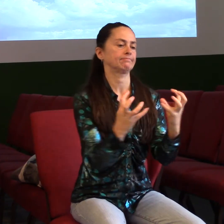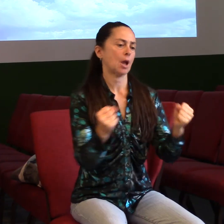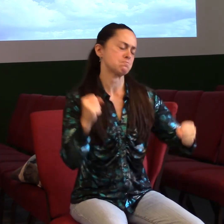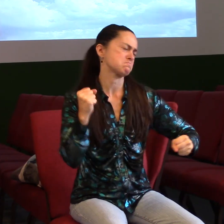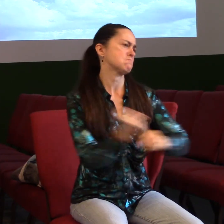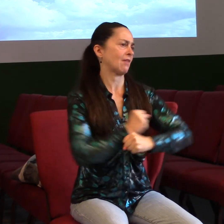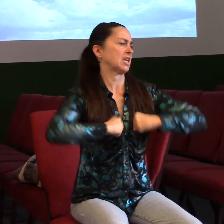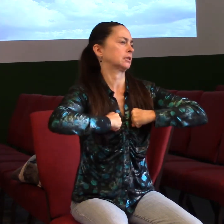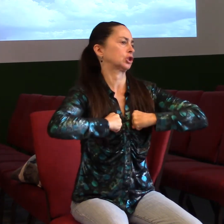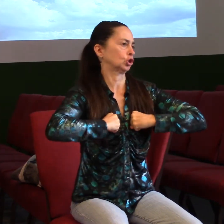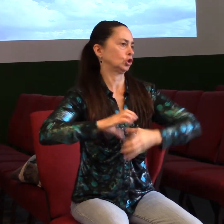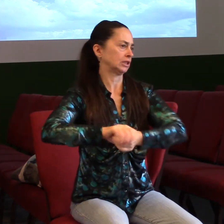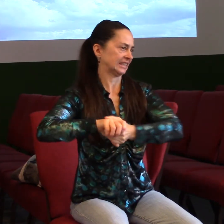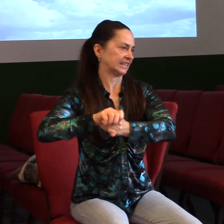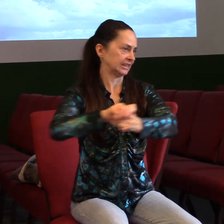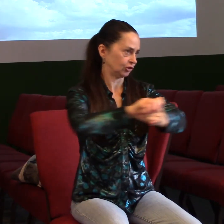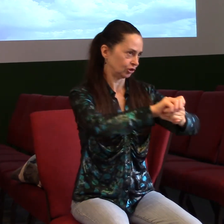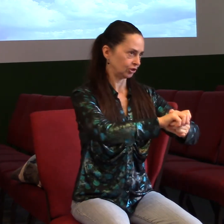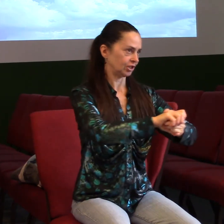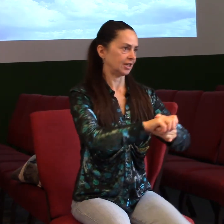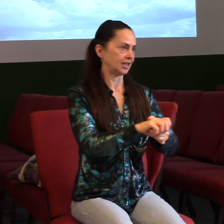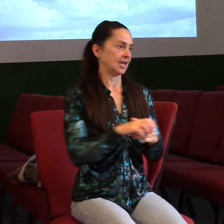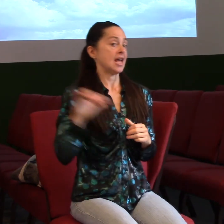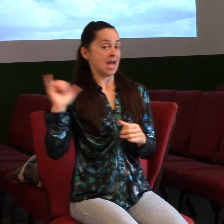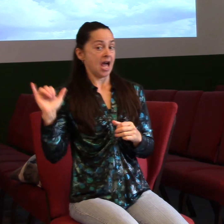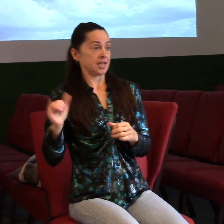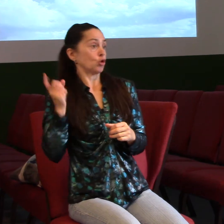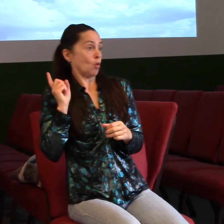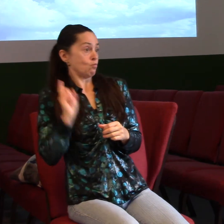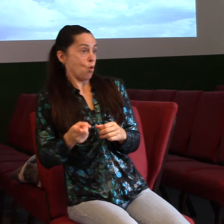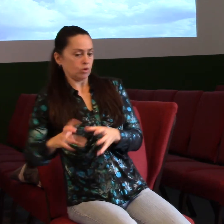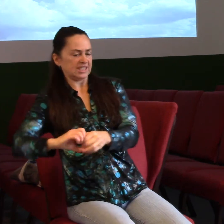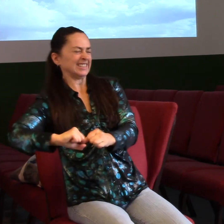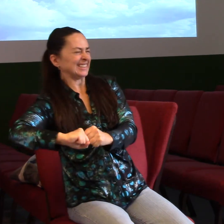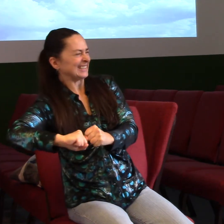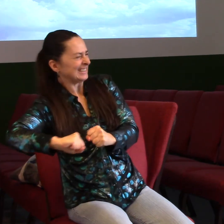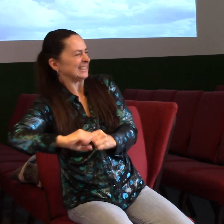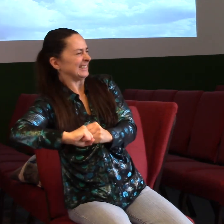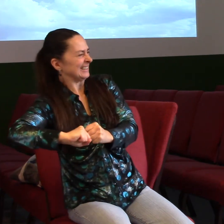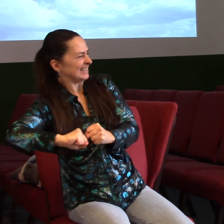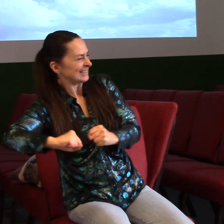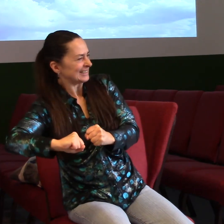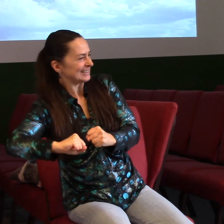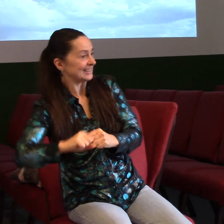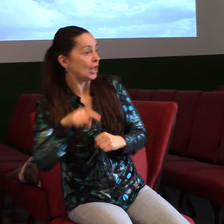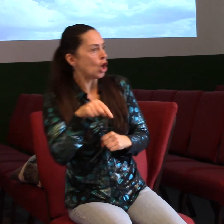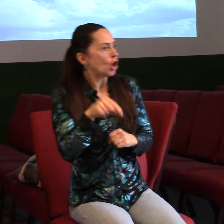roztrhávali, ale taky jsem potom měl šrámy úplně všude, po celém těle. Ale je to strašně jeská dostrace toho, jakou